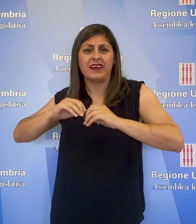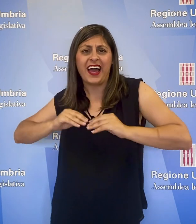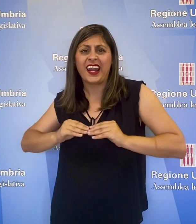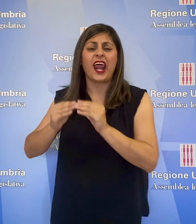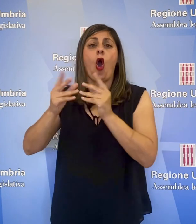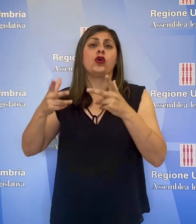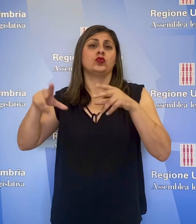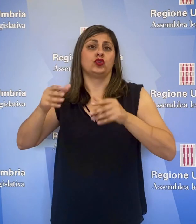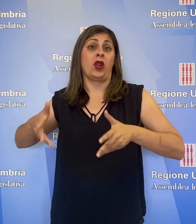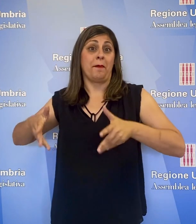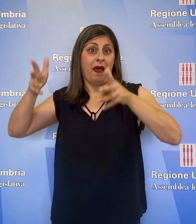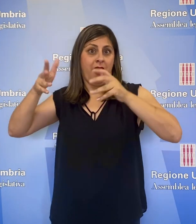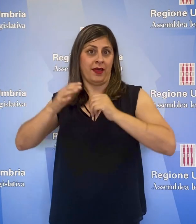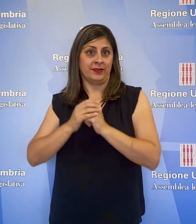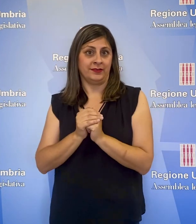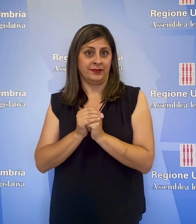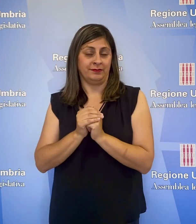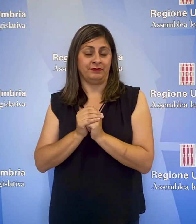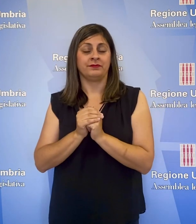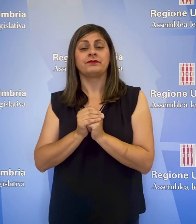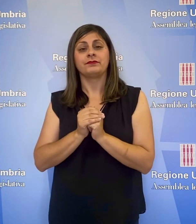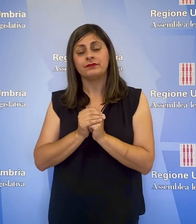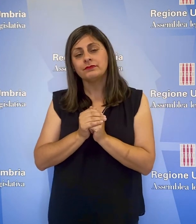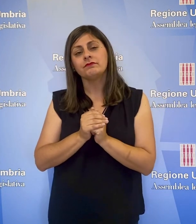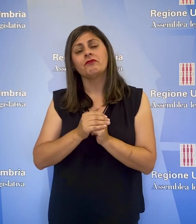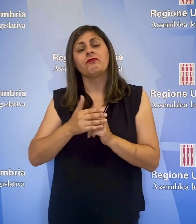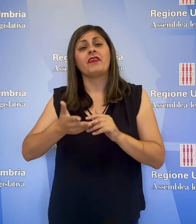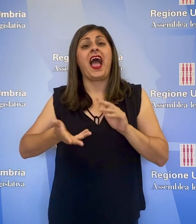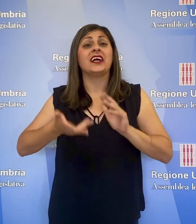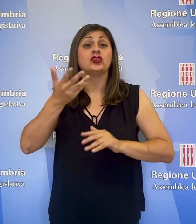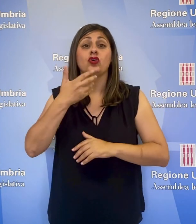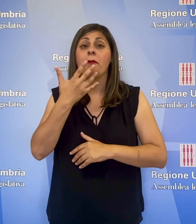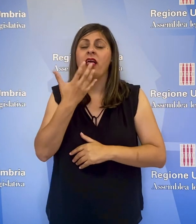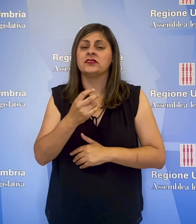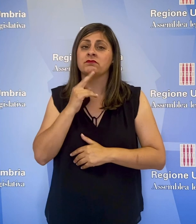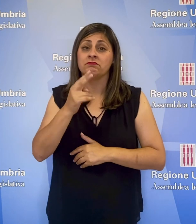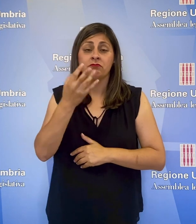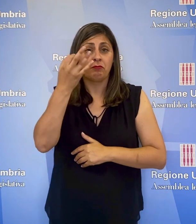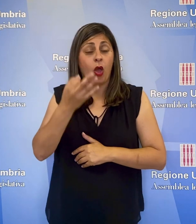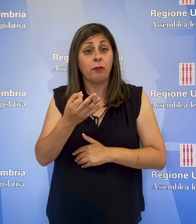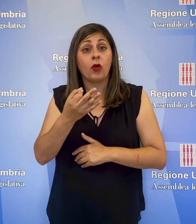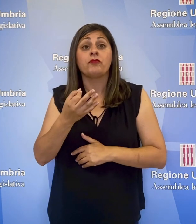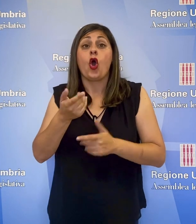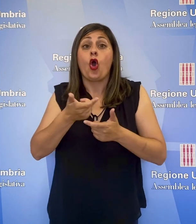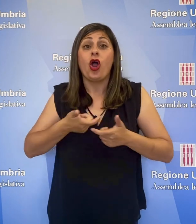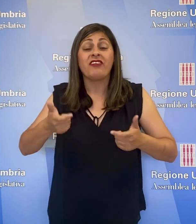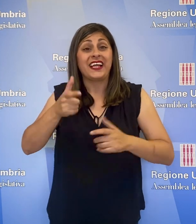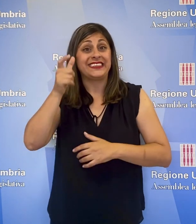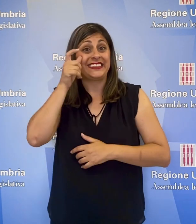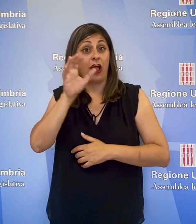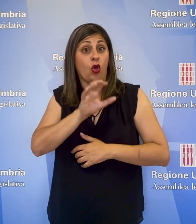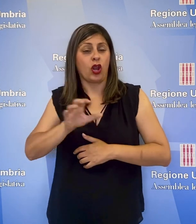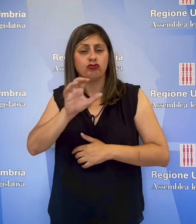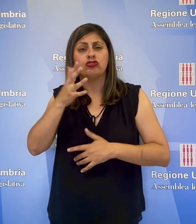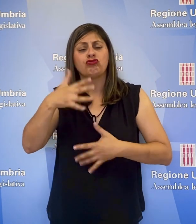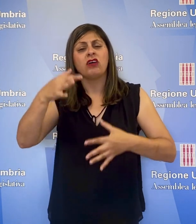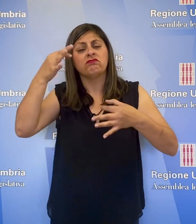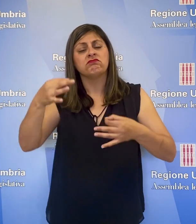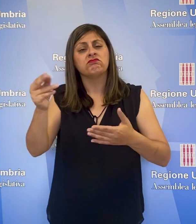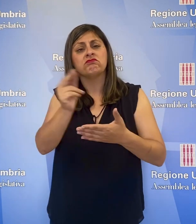ha risposto che nell'ambito della conferenza Stato-Regioni è stato deciso di elaborare un documento unico nazionale. In